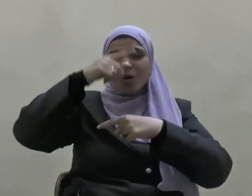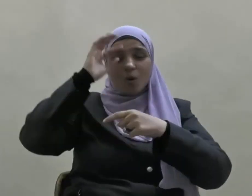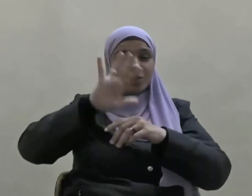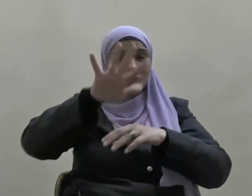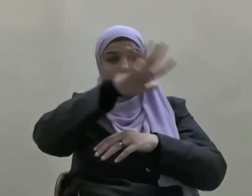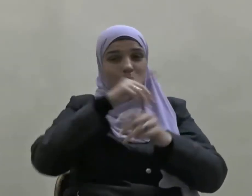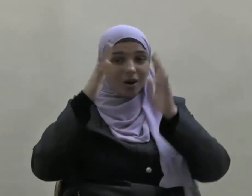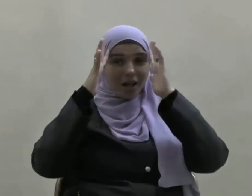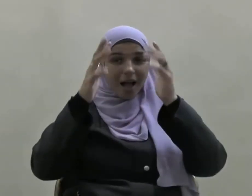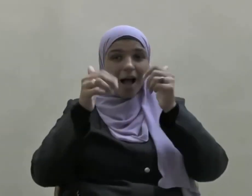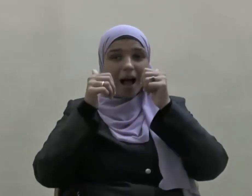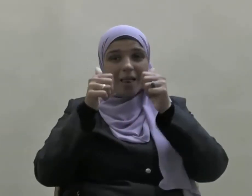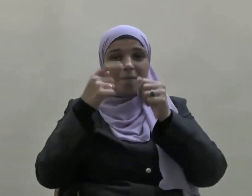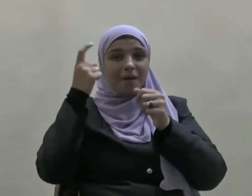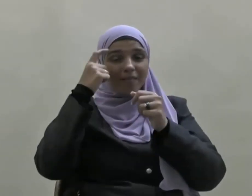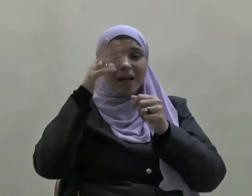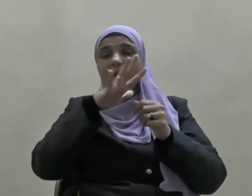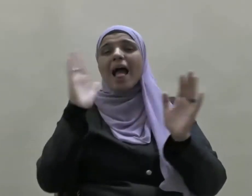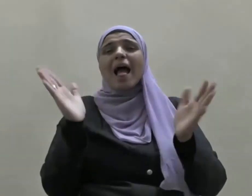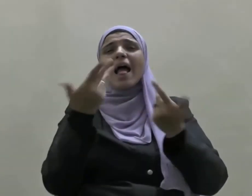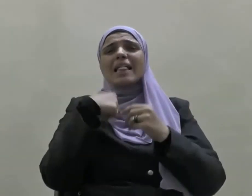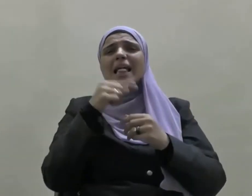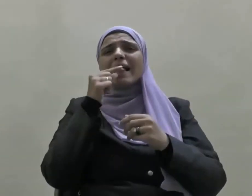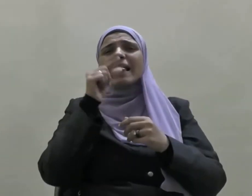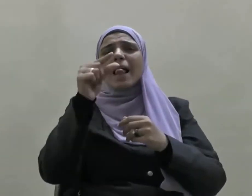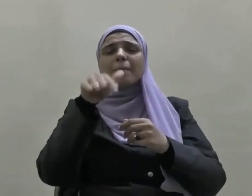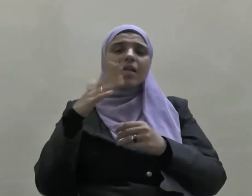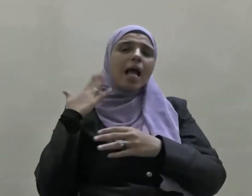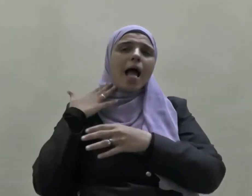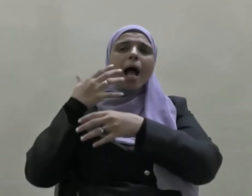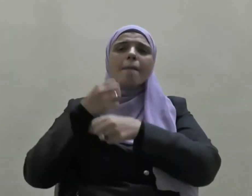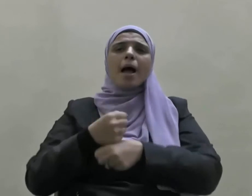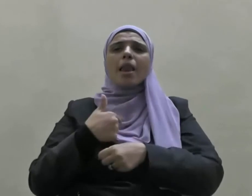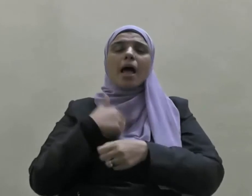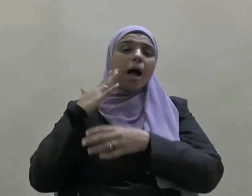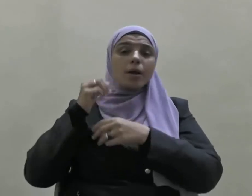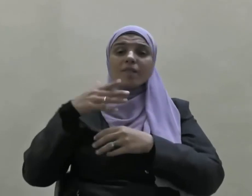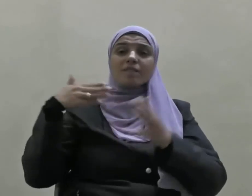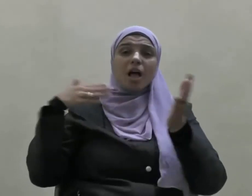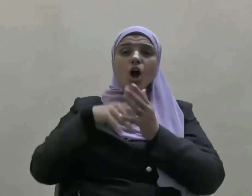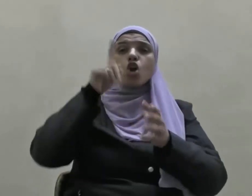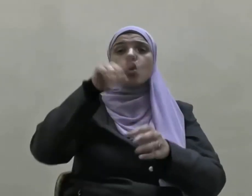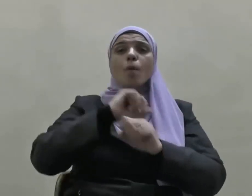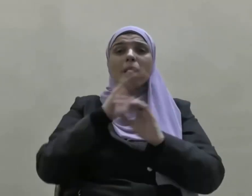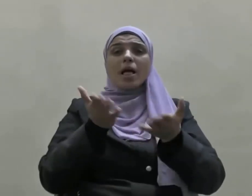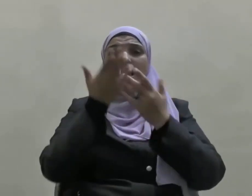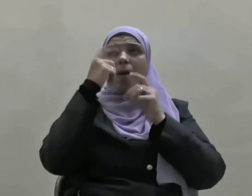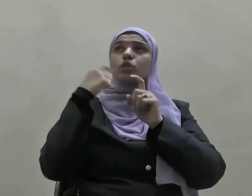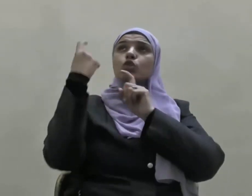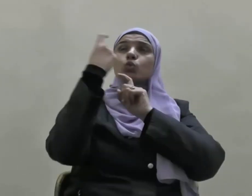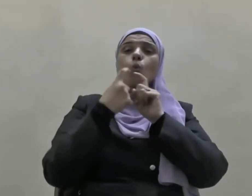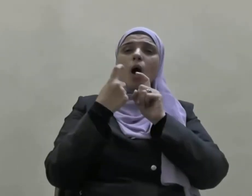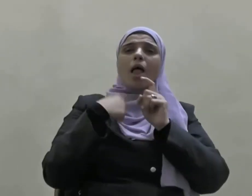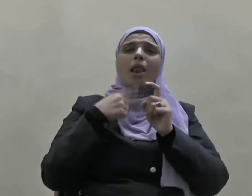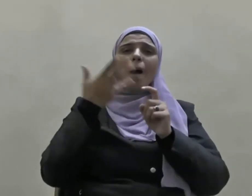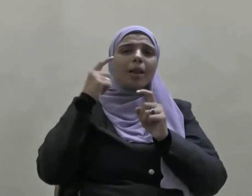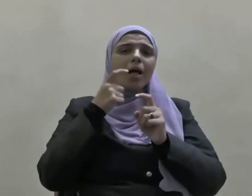ولنعلم أن الكلمة أمانة نسأل عنها أمام الله